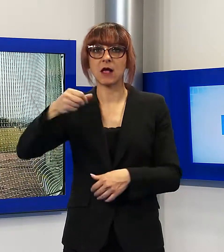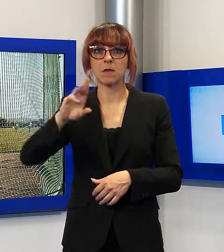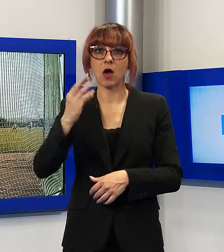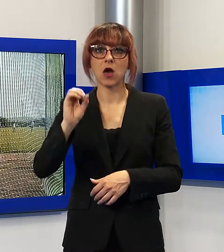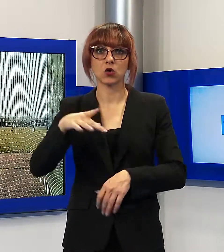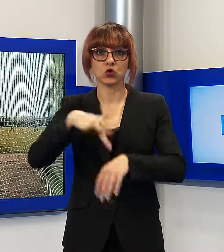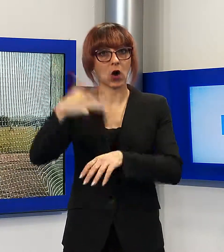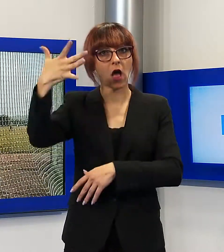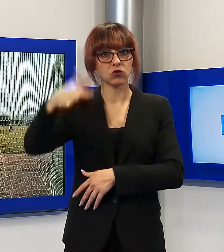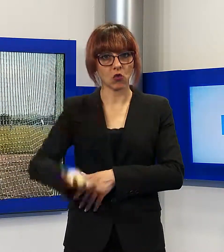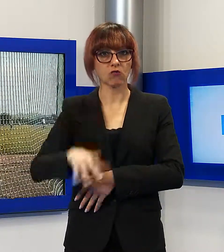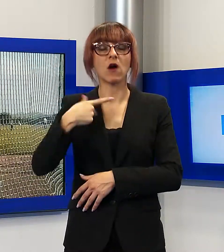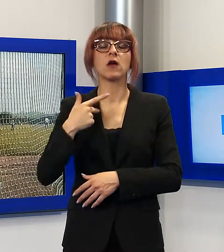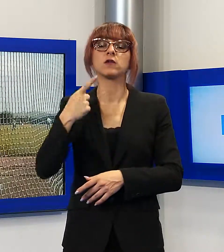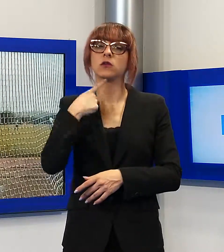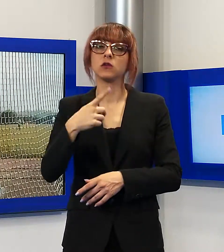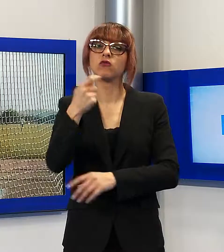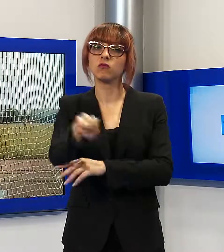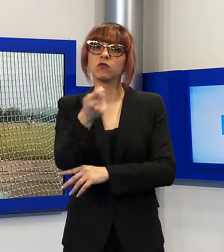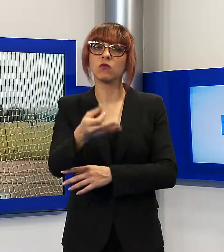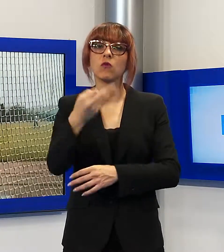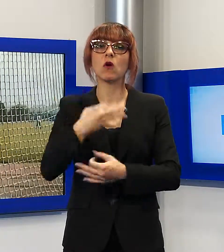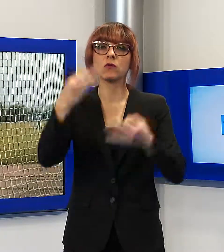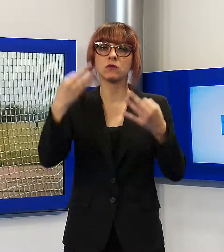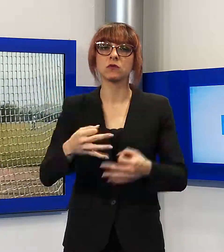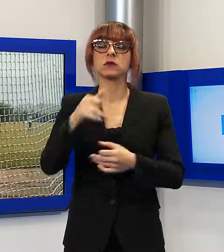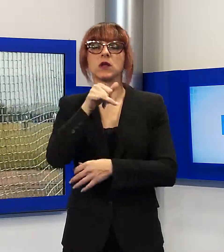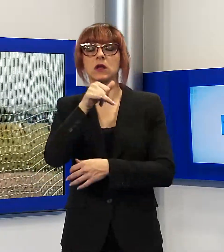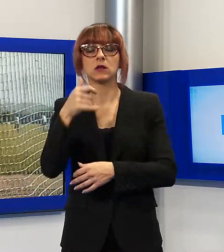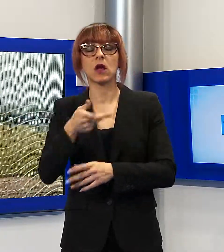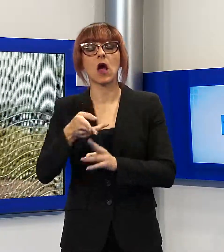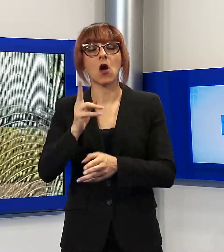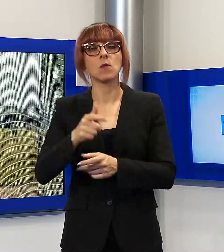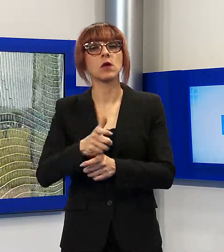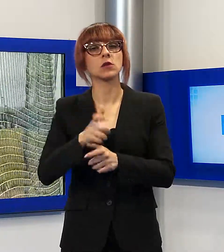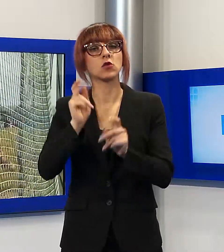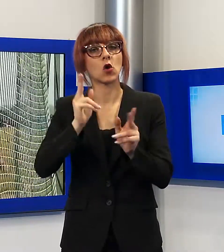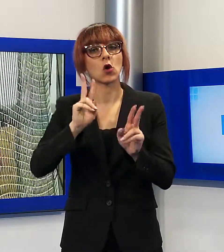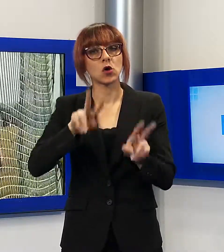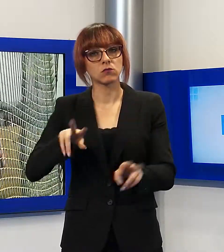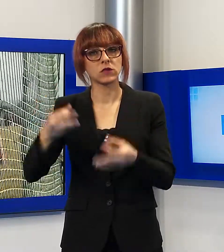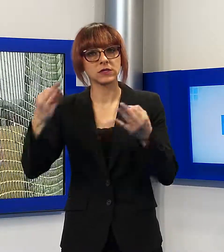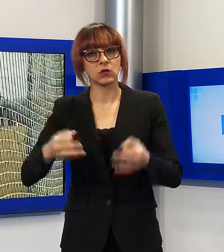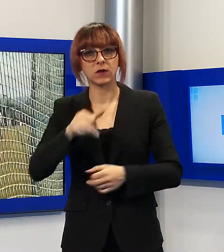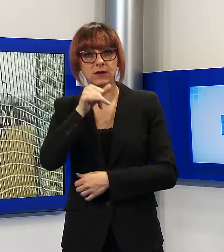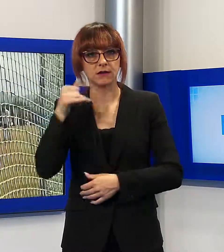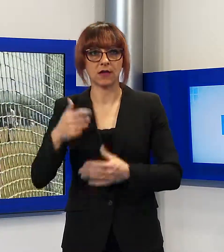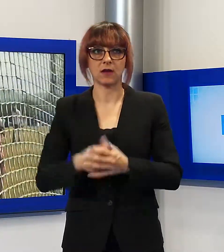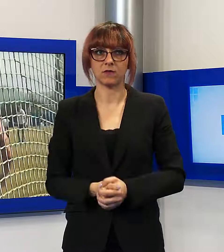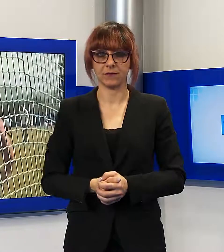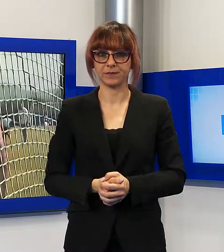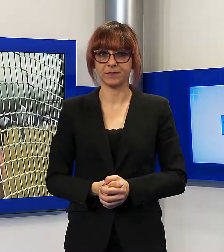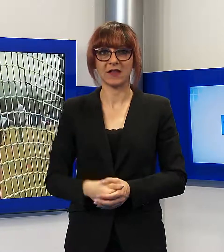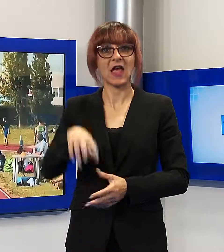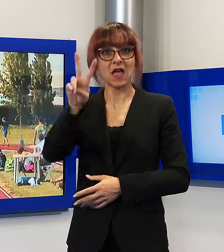La Virtus e le sue 11 sorelle, definito il quadro delle 12 squadre che parteciperà nella finale Oro di Modena, esclusa